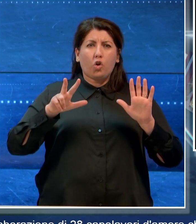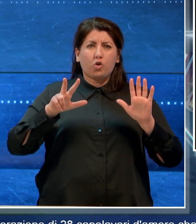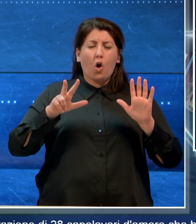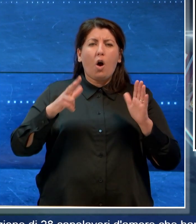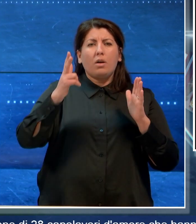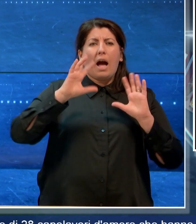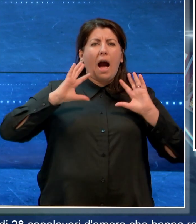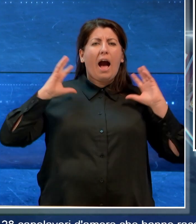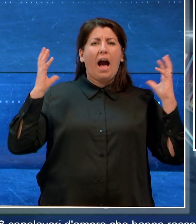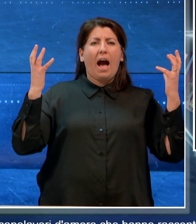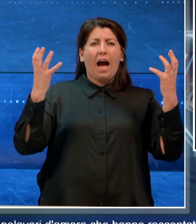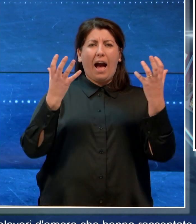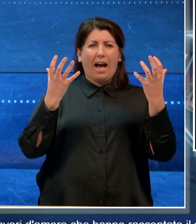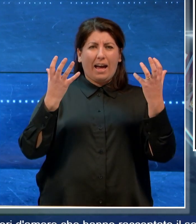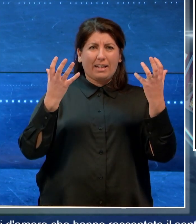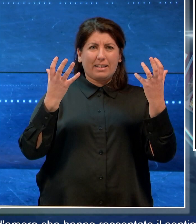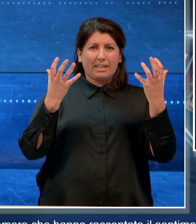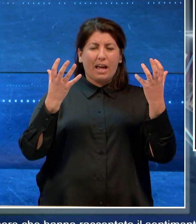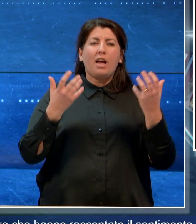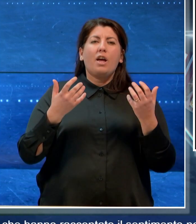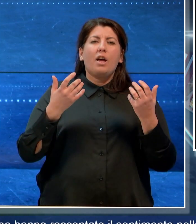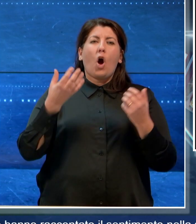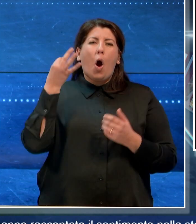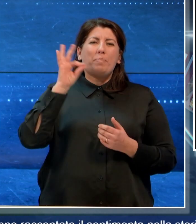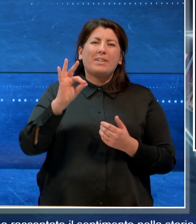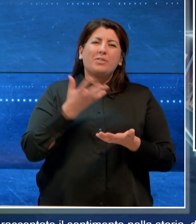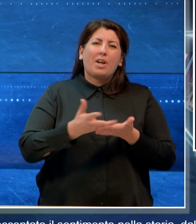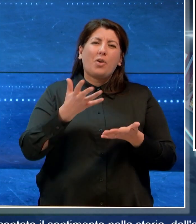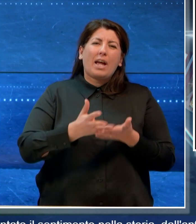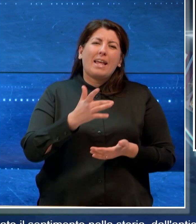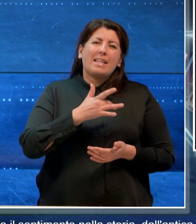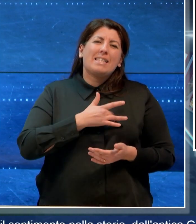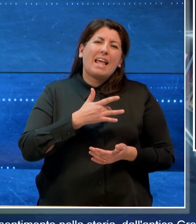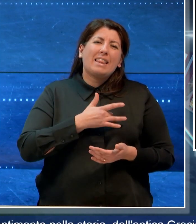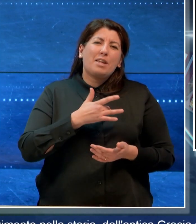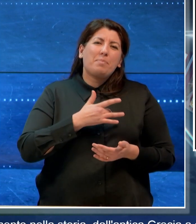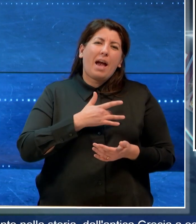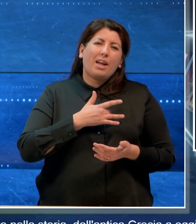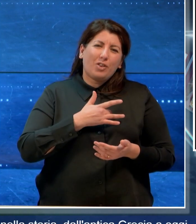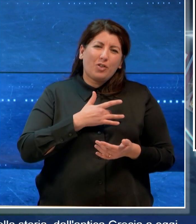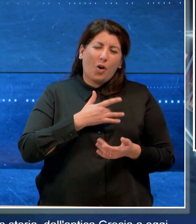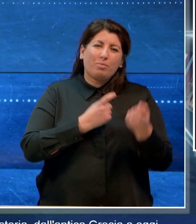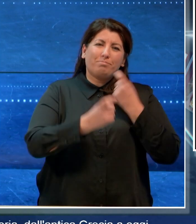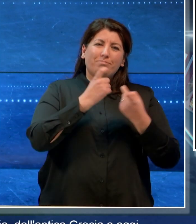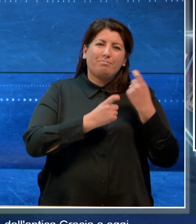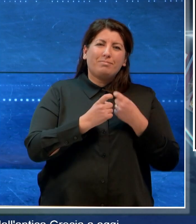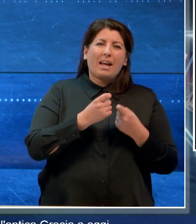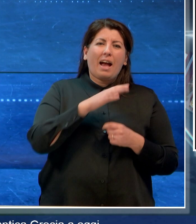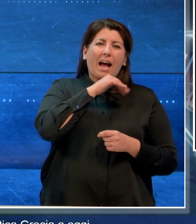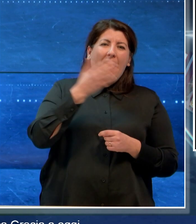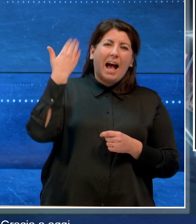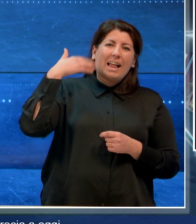'amore che hanno raccontato il sentimento nella storia dall'antica Grecia ad oggi.